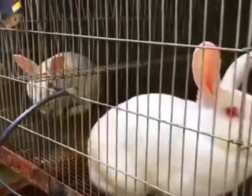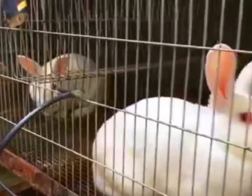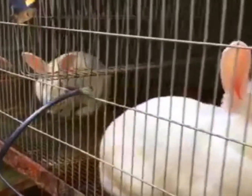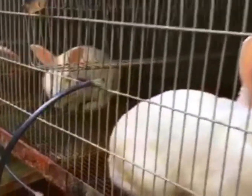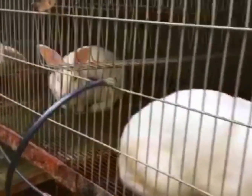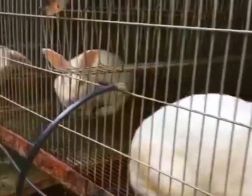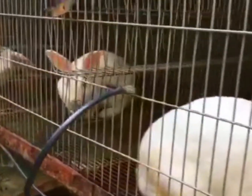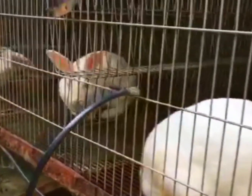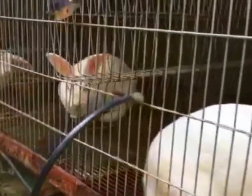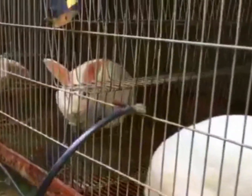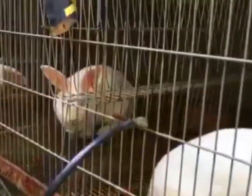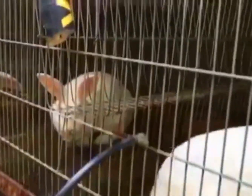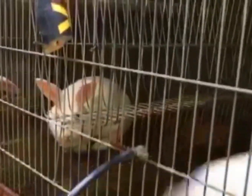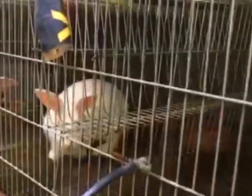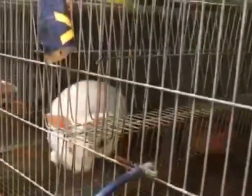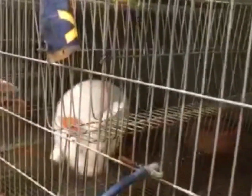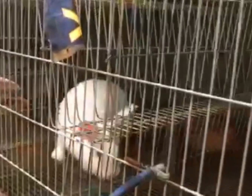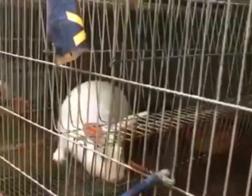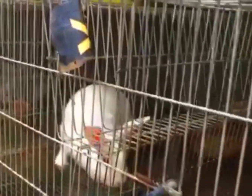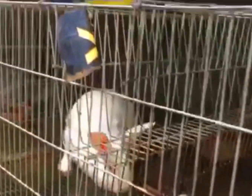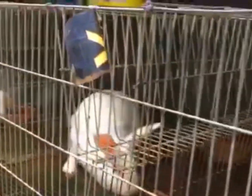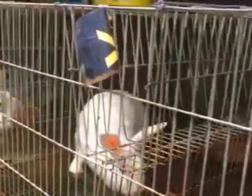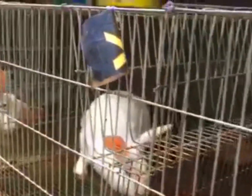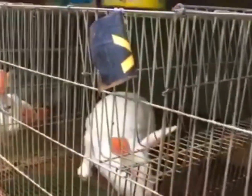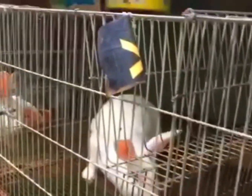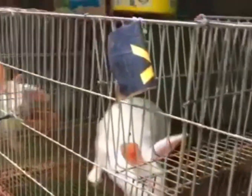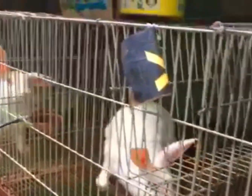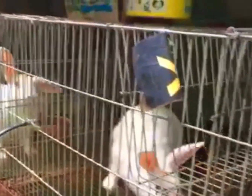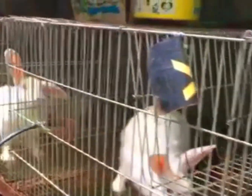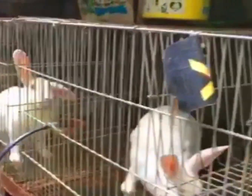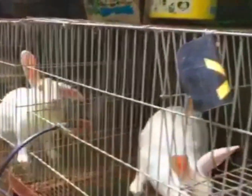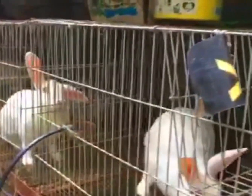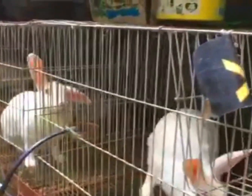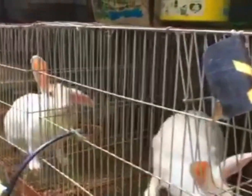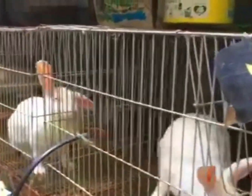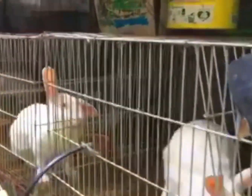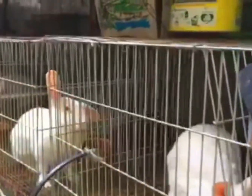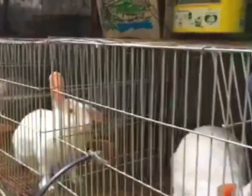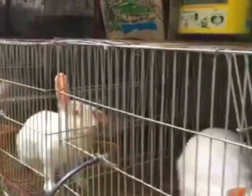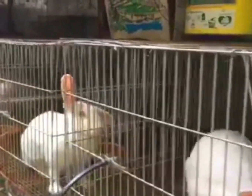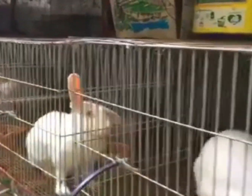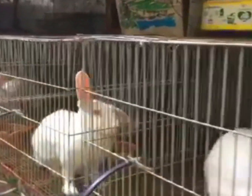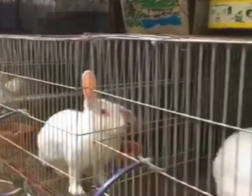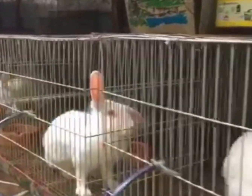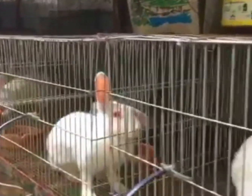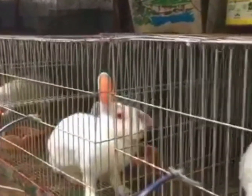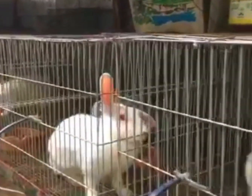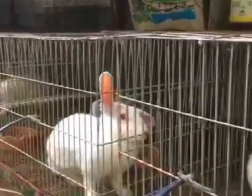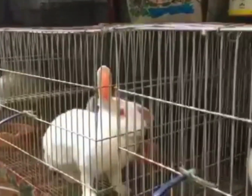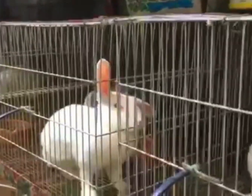makakapagpakain ka na ng 40 rabbits. Okay? Yung 3,000 pesos na yan para sa pigs. Pero, kung